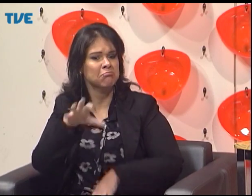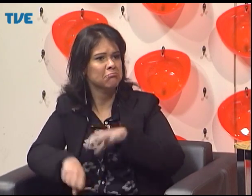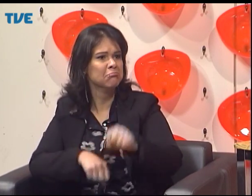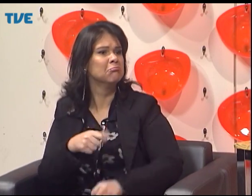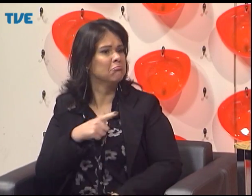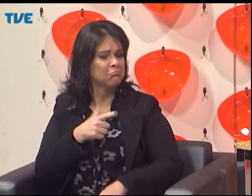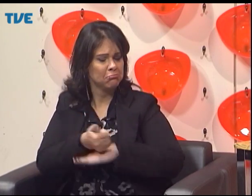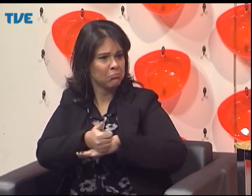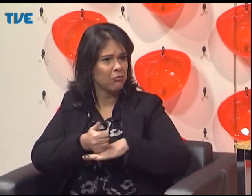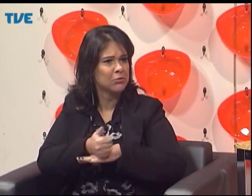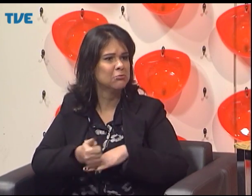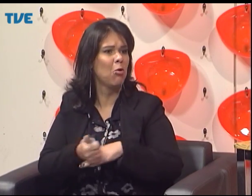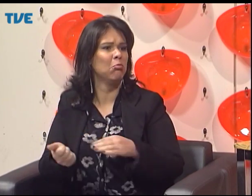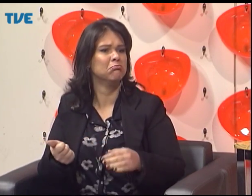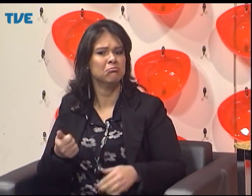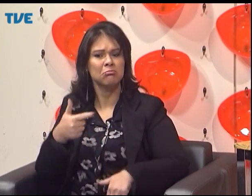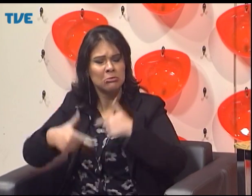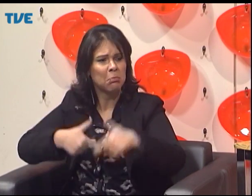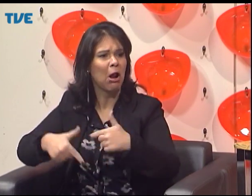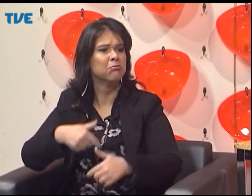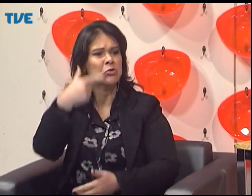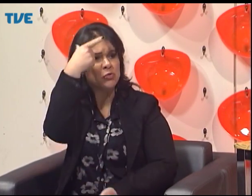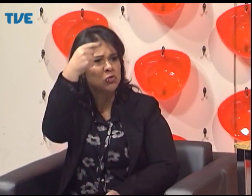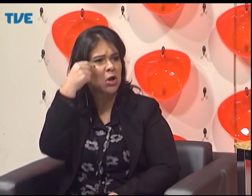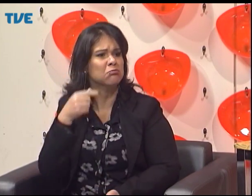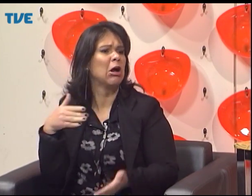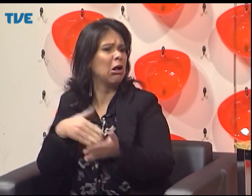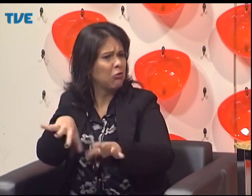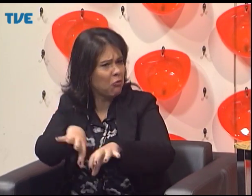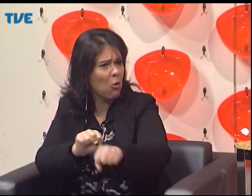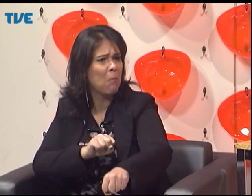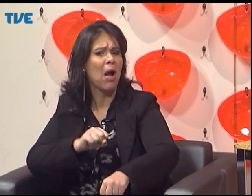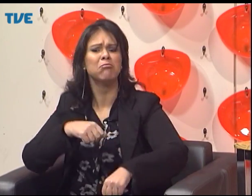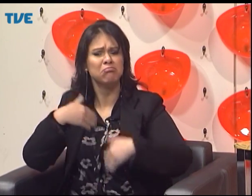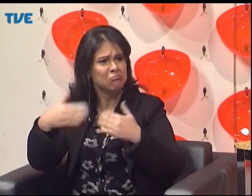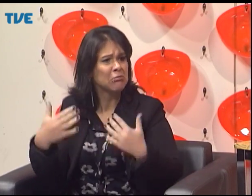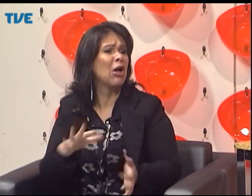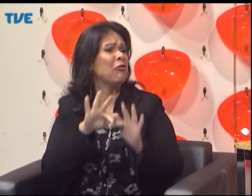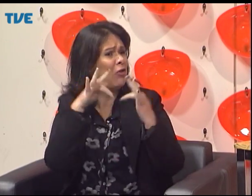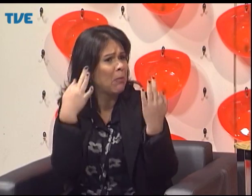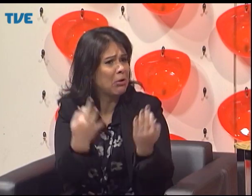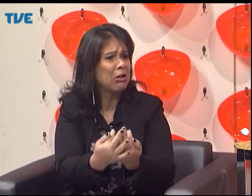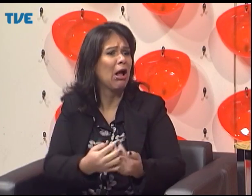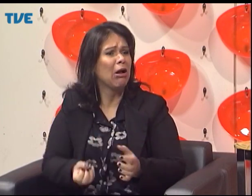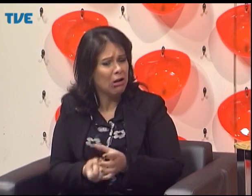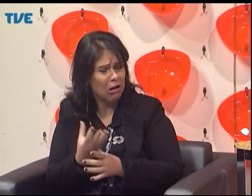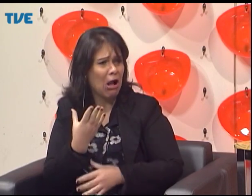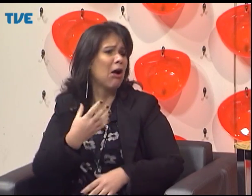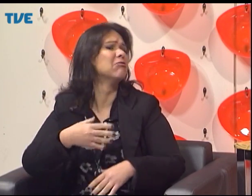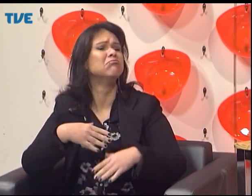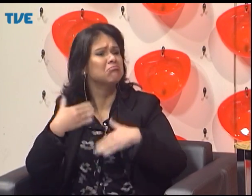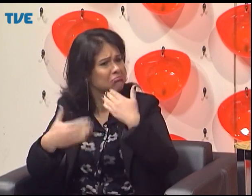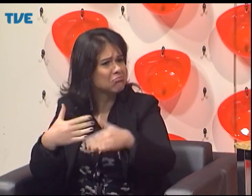limites, eu não me sinto limitada, porque eu trabalho, eu estudo, sou formada,